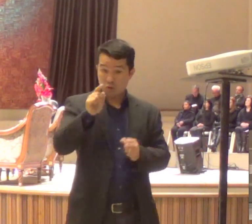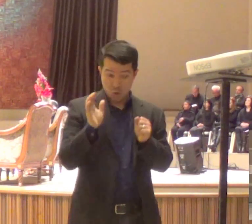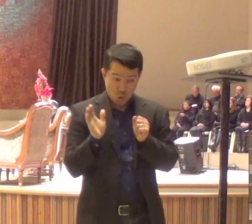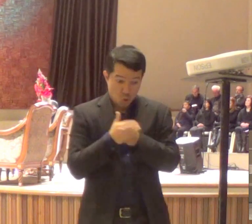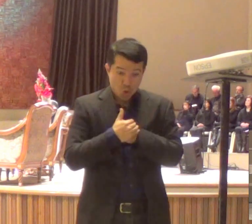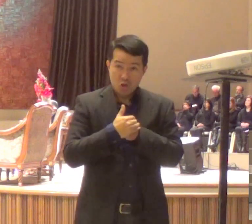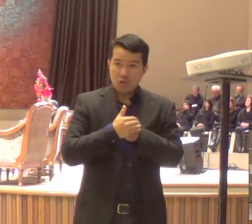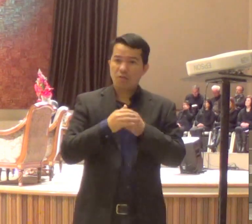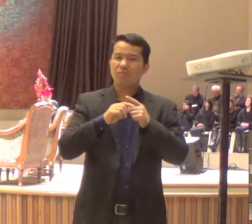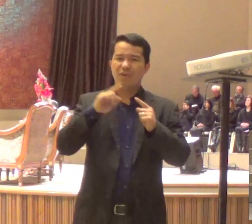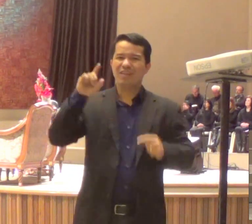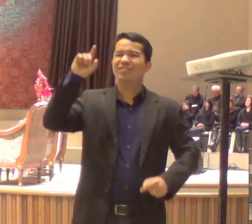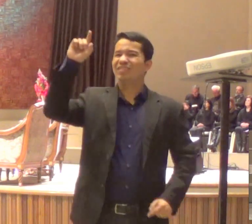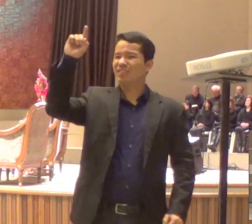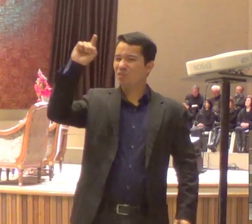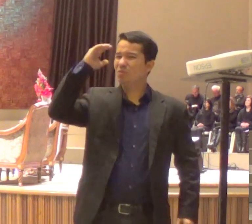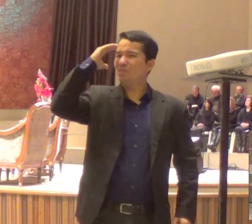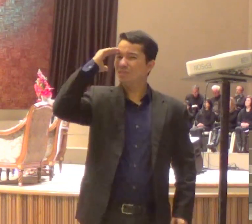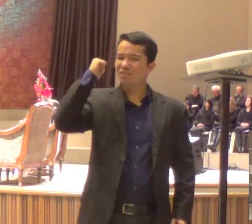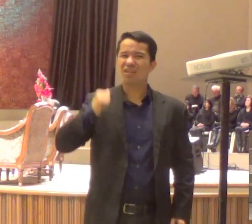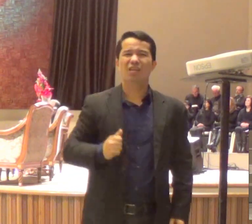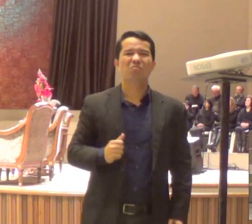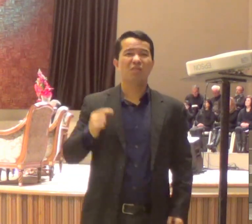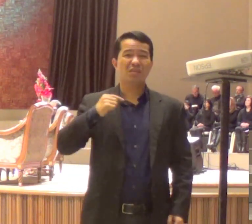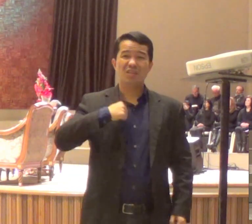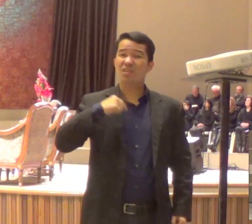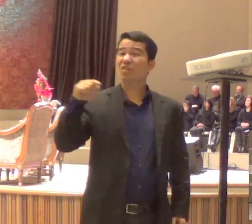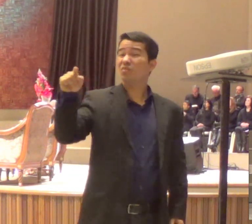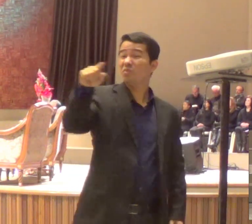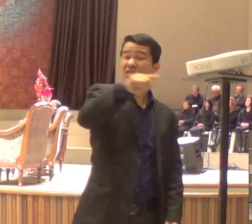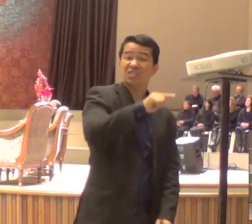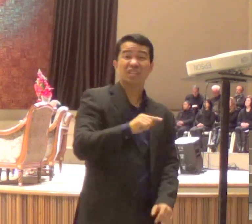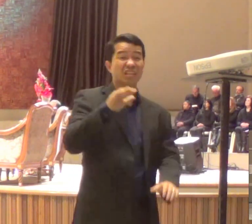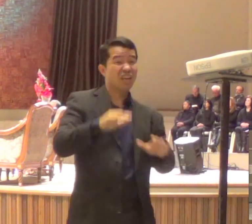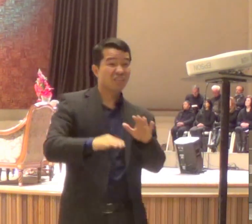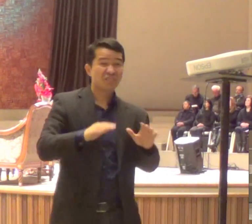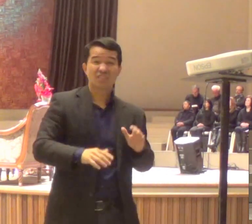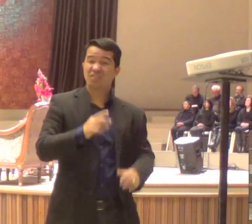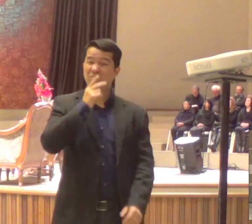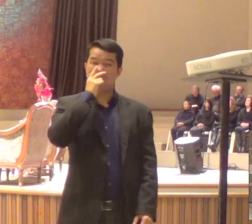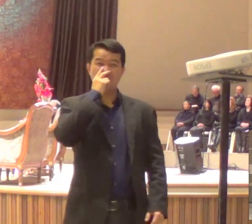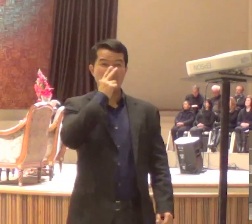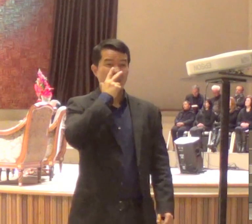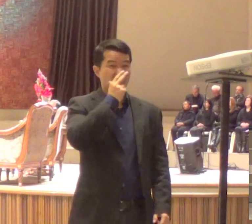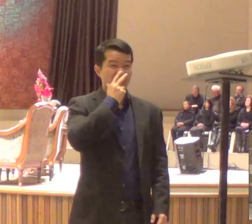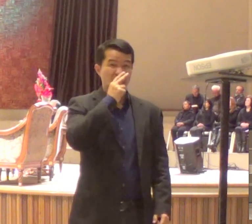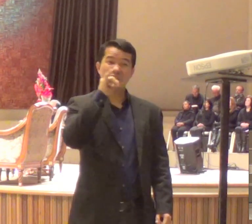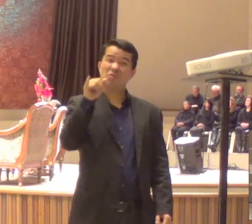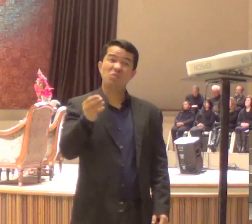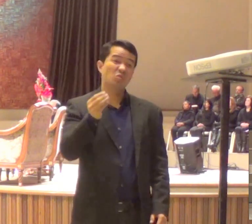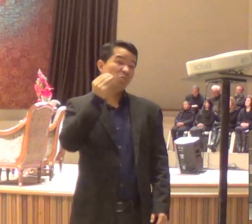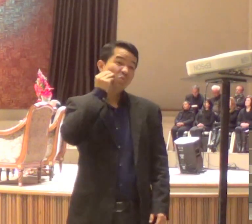Mas há gente, como Judas, que dá um péssimo testemunho a portas fechadas,